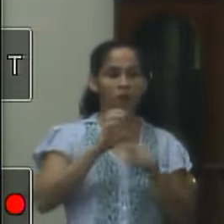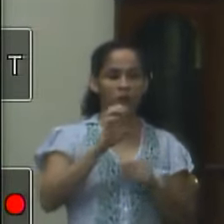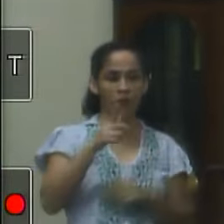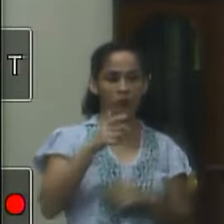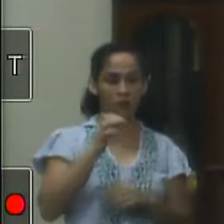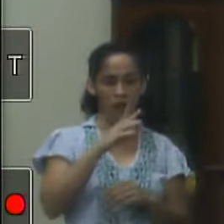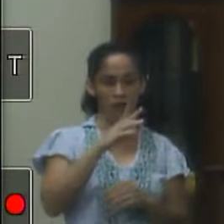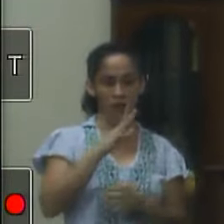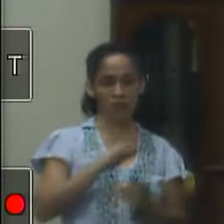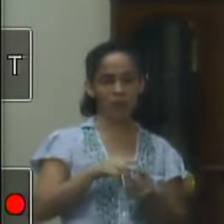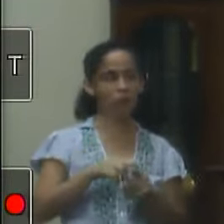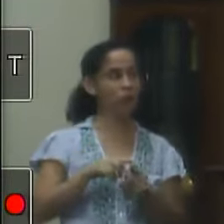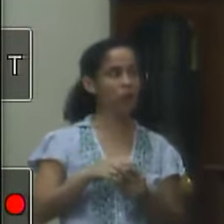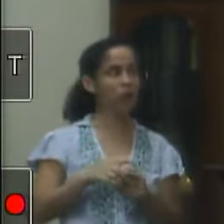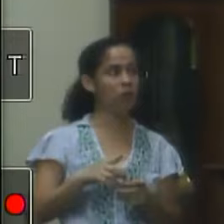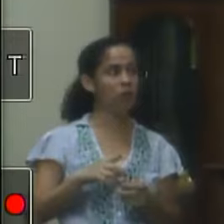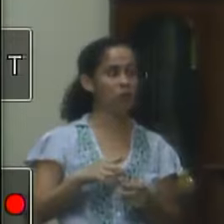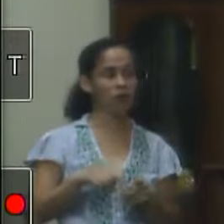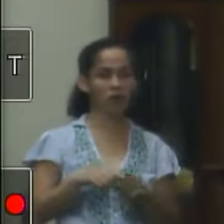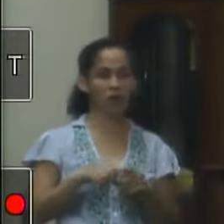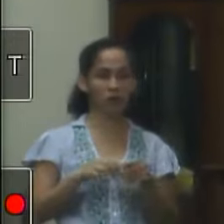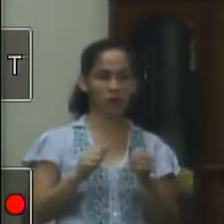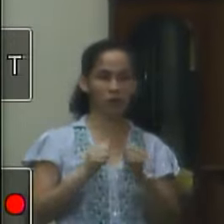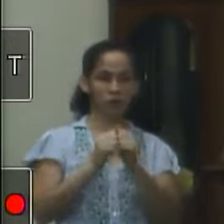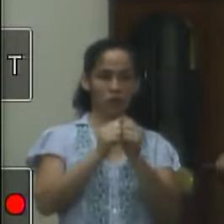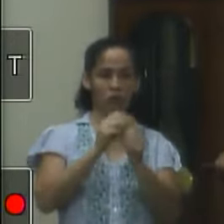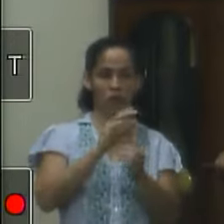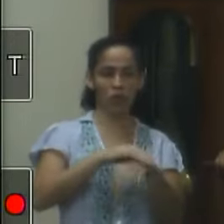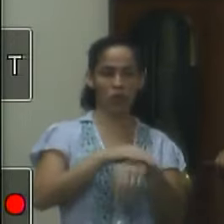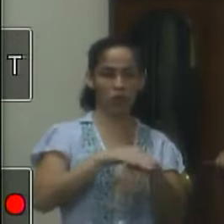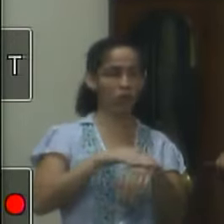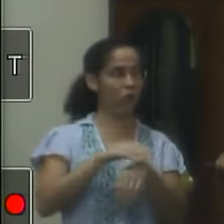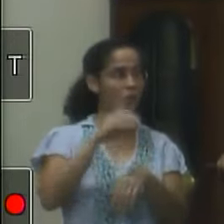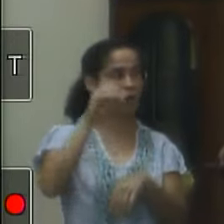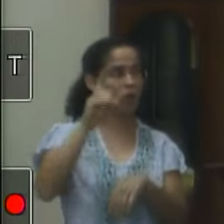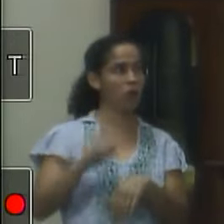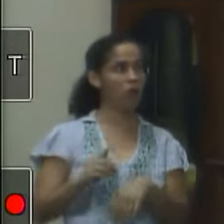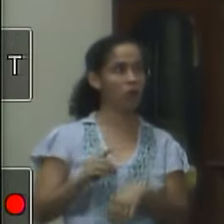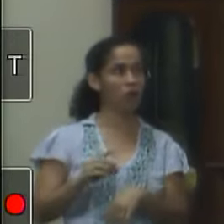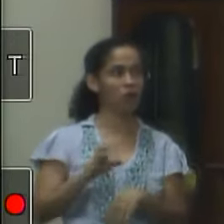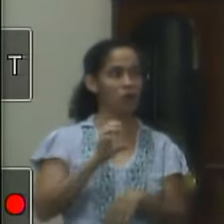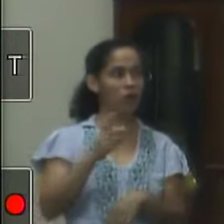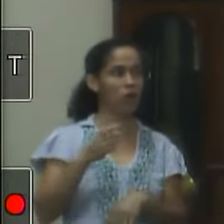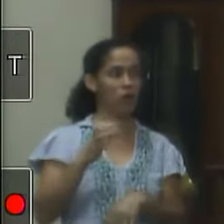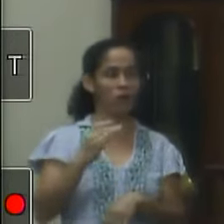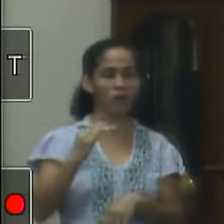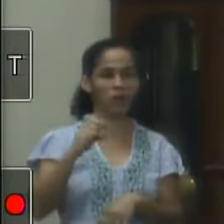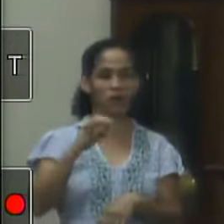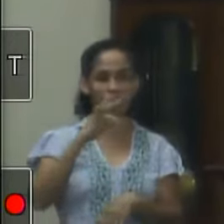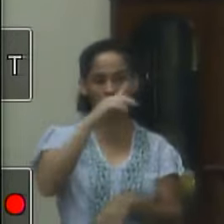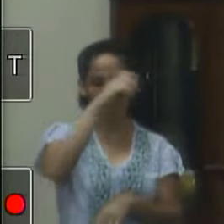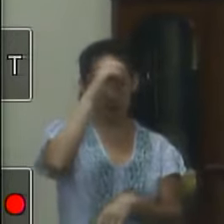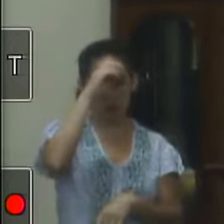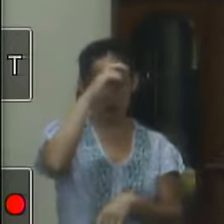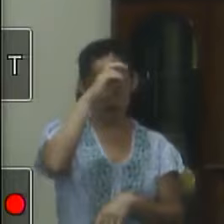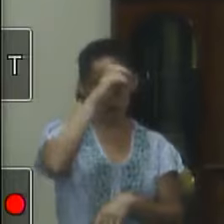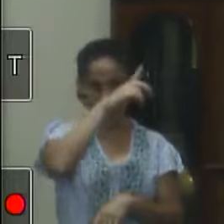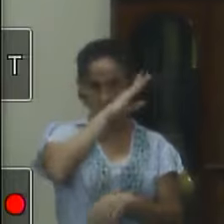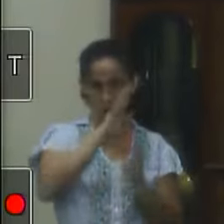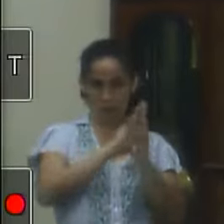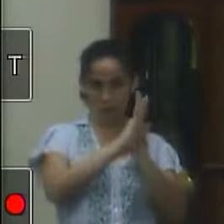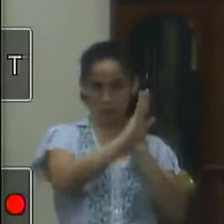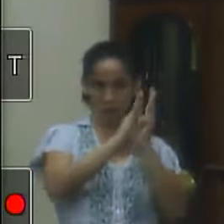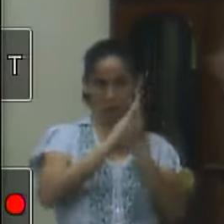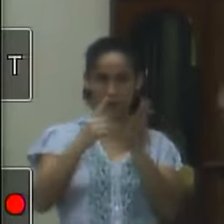oferta de alguns serviços estive reunido lá com o diretor executivo do hospital Tiago José falamos sobre